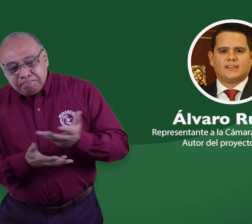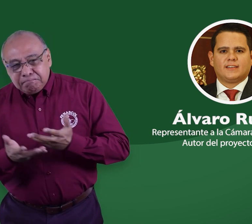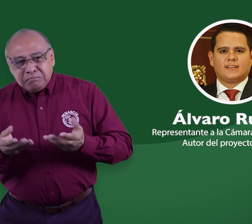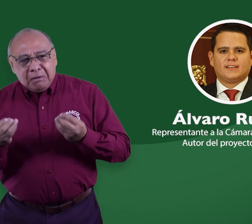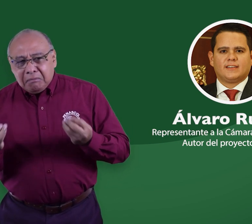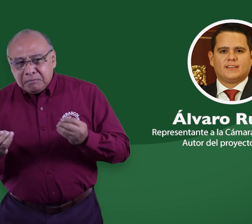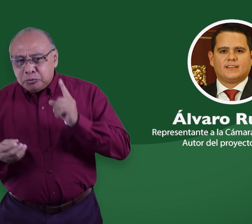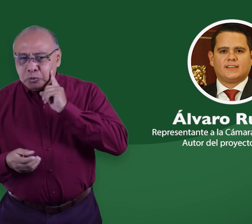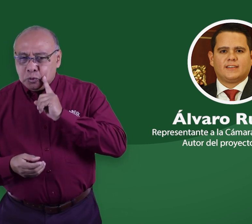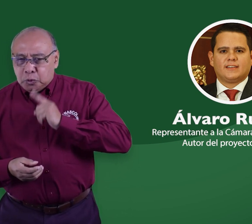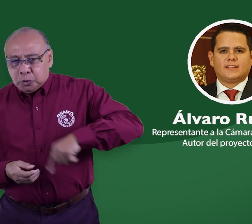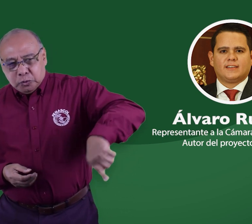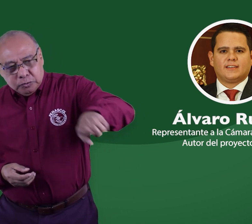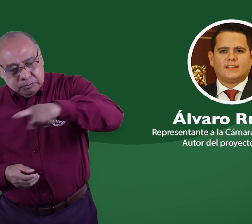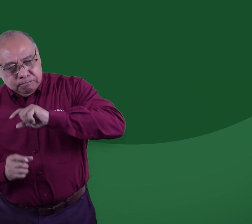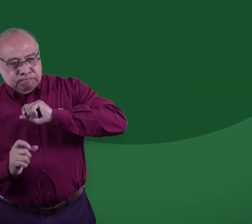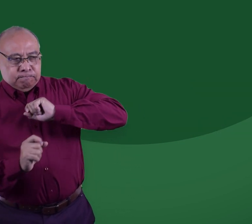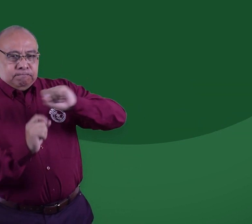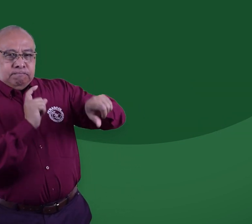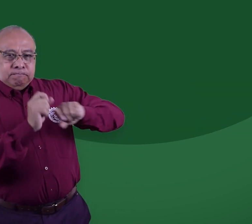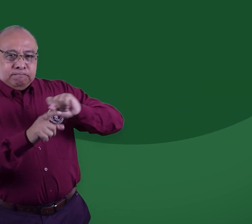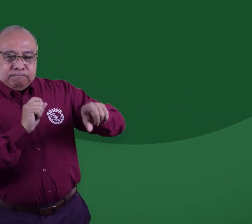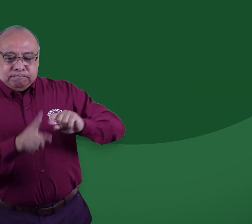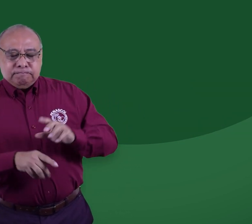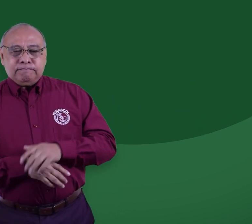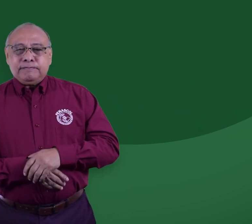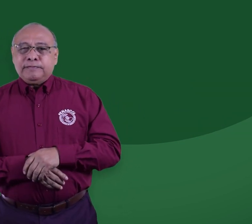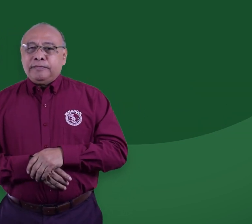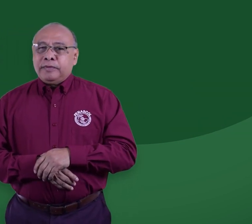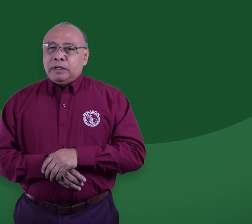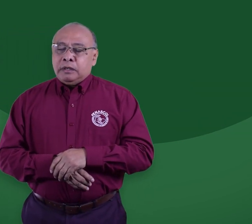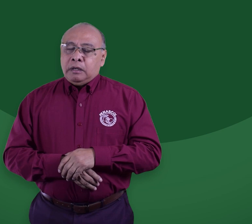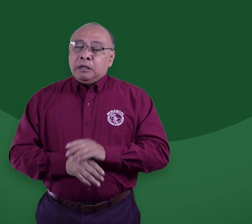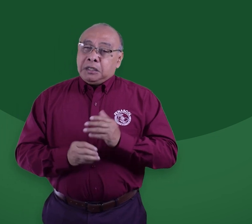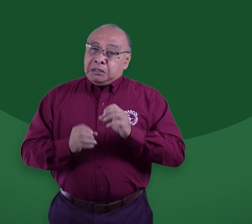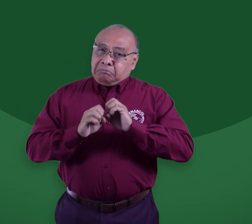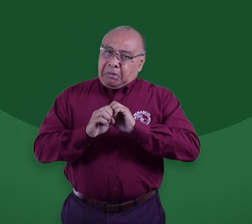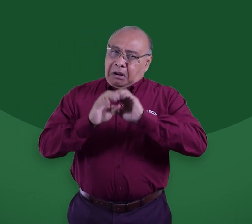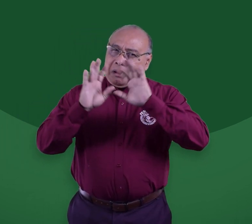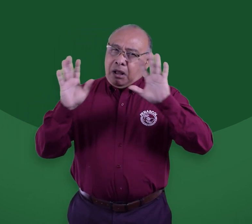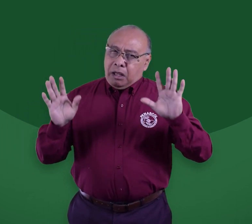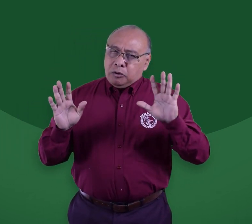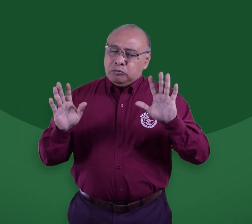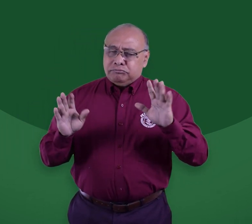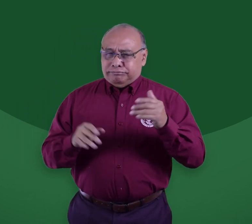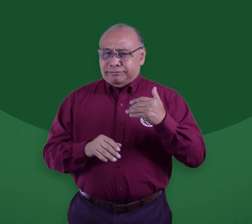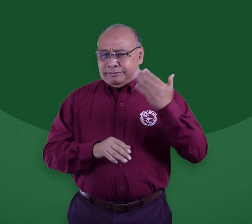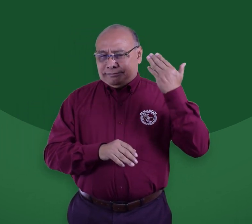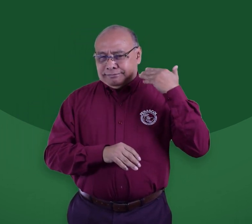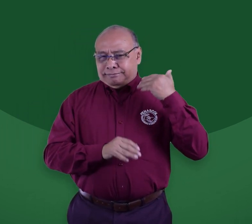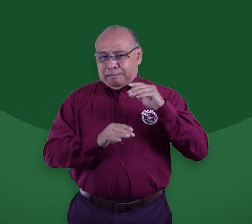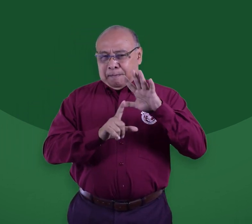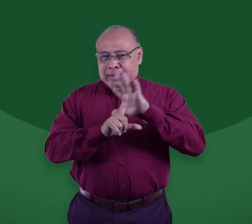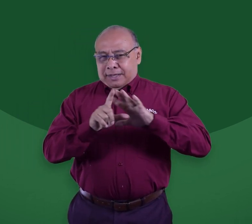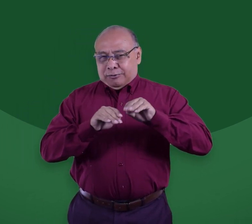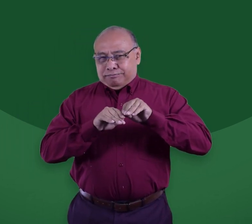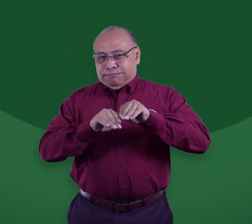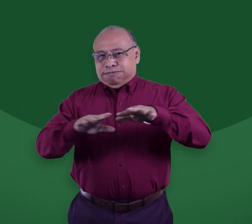para que dialogue con la comunidad sorda y le puedan hacer las preguntas que tengan. Hay que